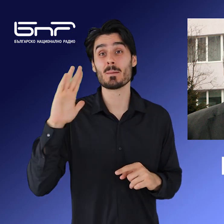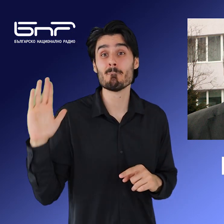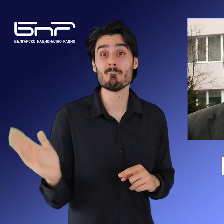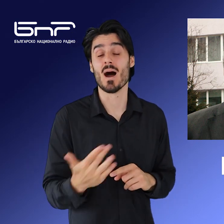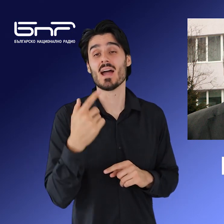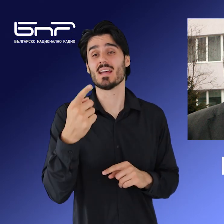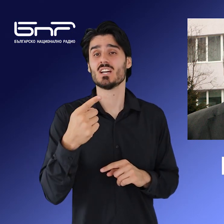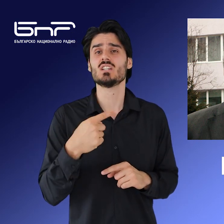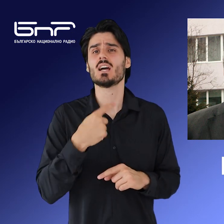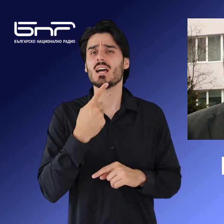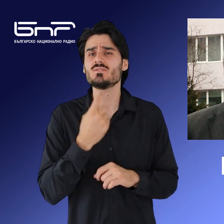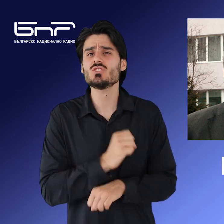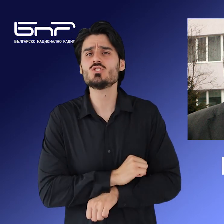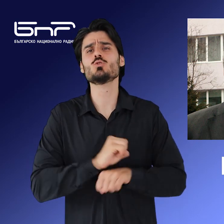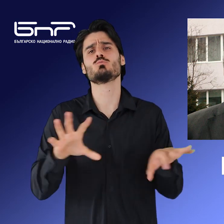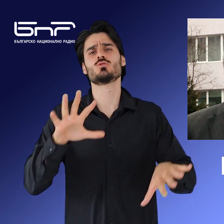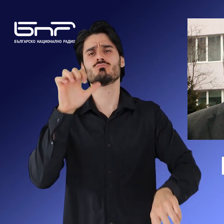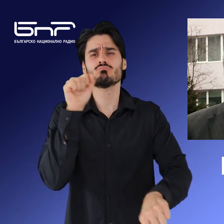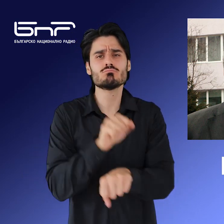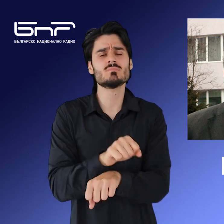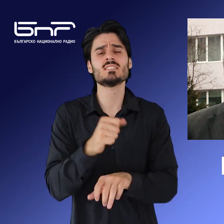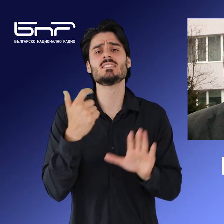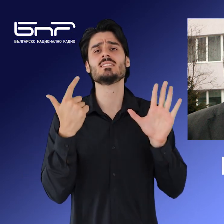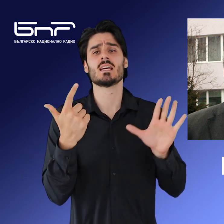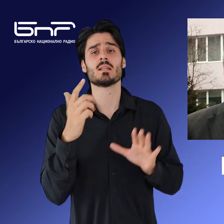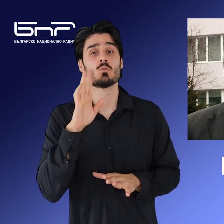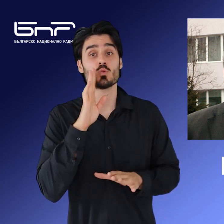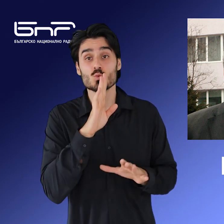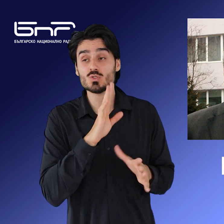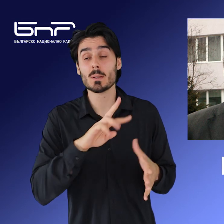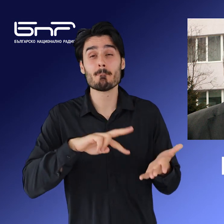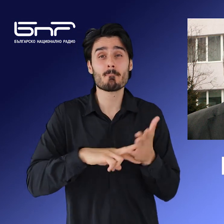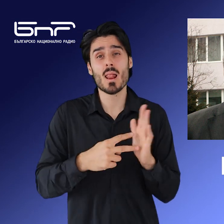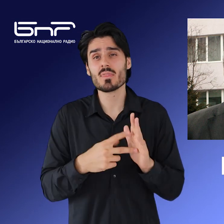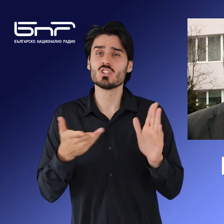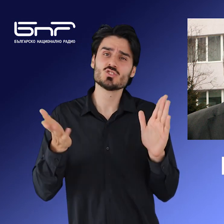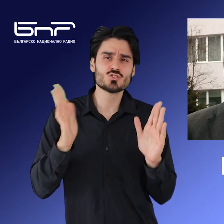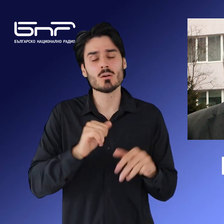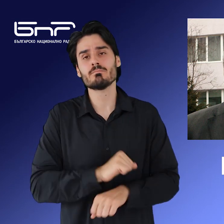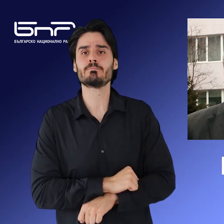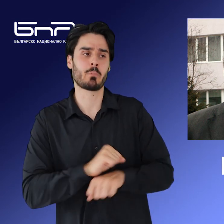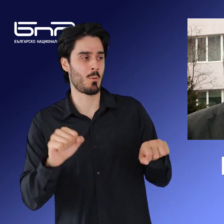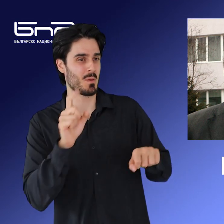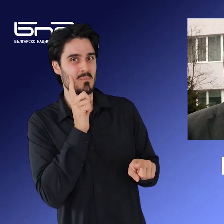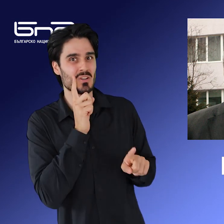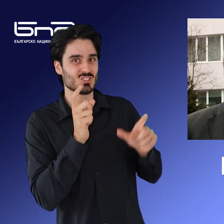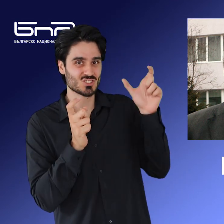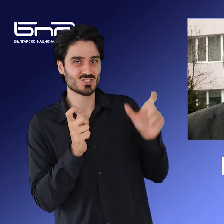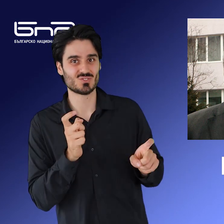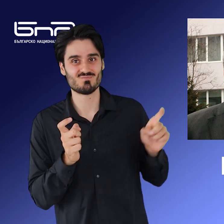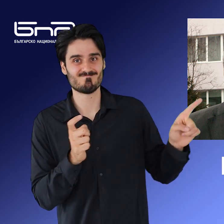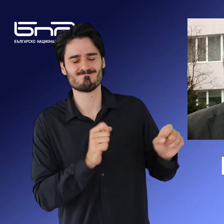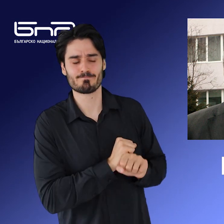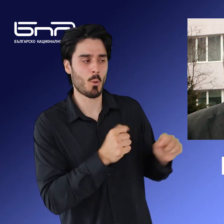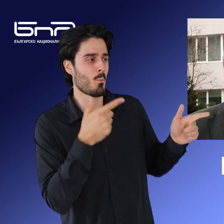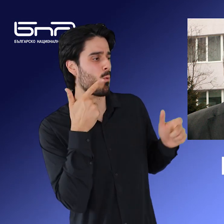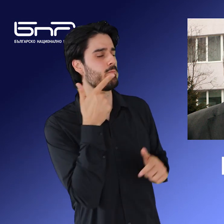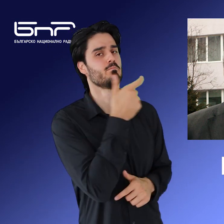сигурност съобщи, че е задържала 7 души, които планирали атентат срещу Аксионов и диверсии срещу транспортната инфраструктура на